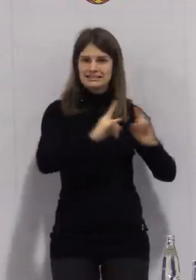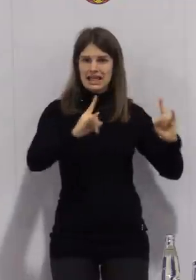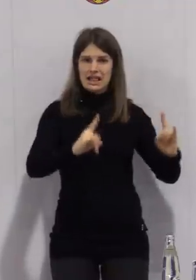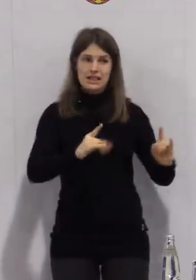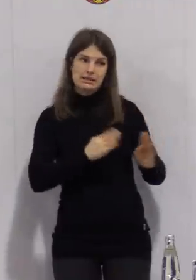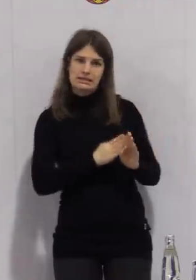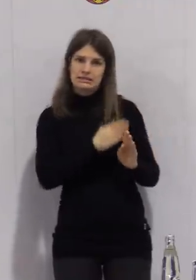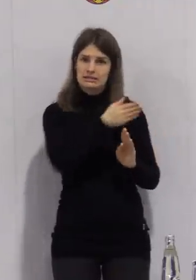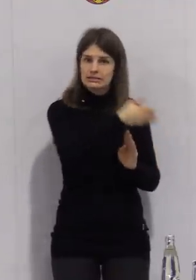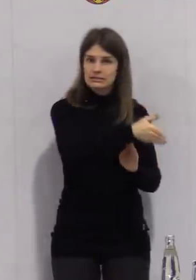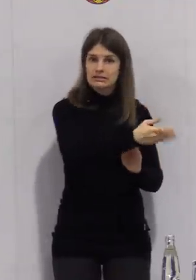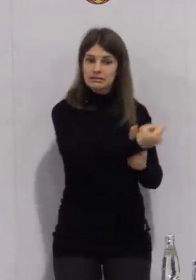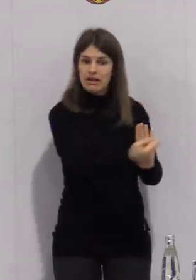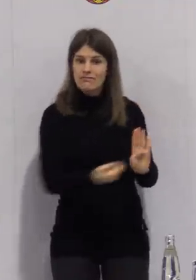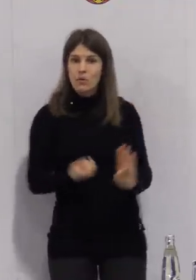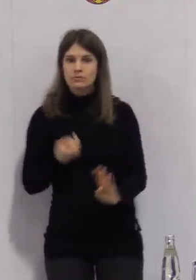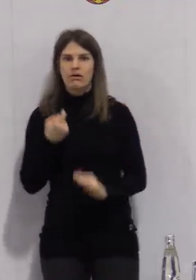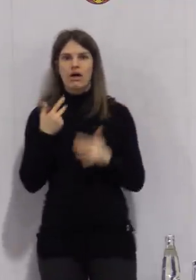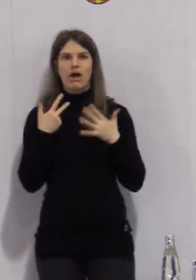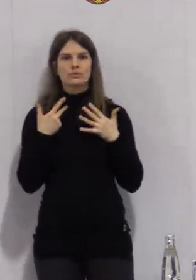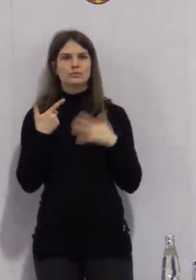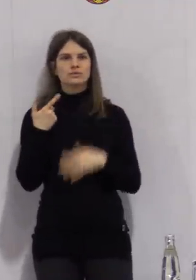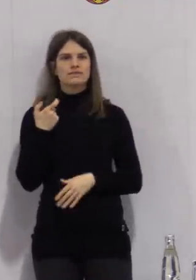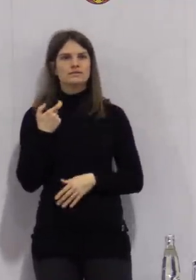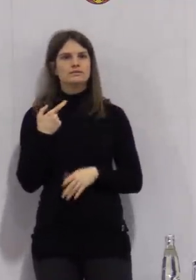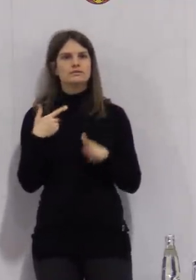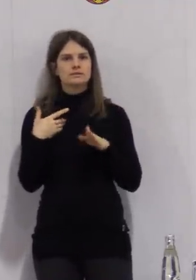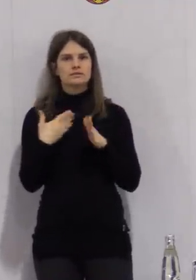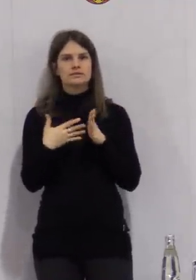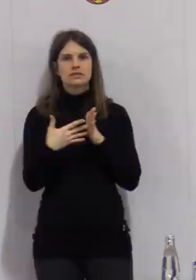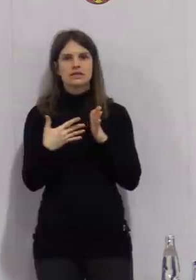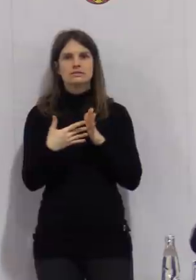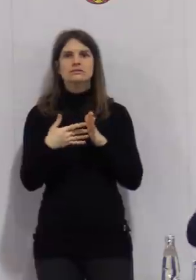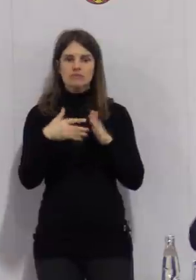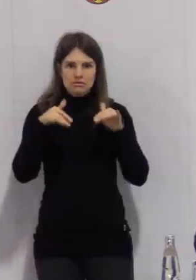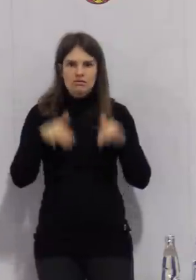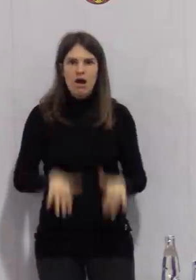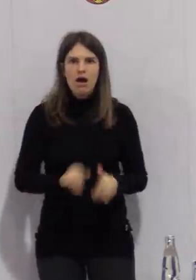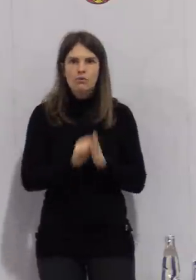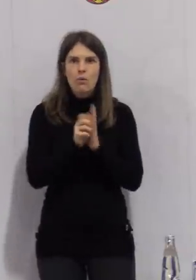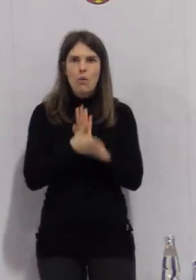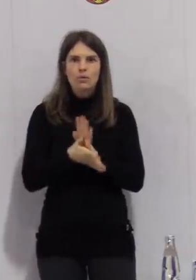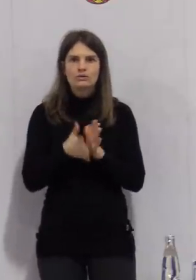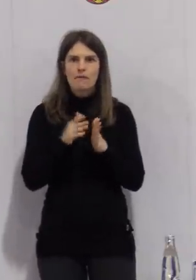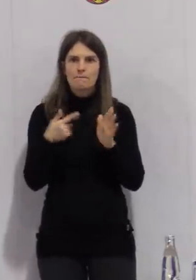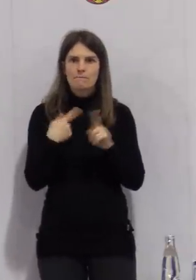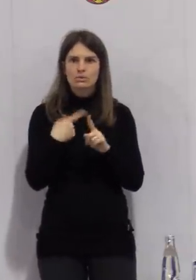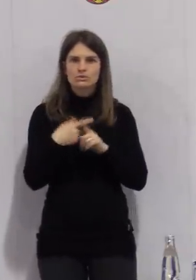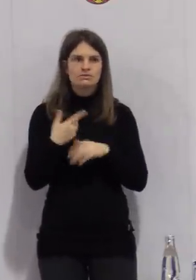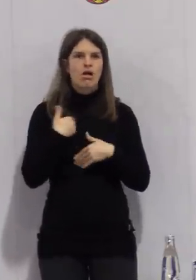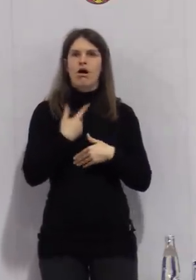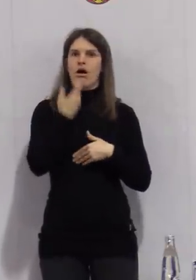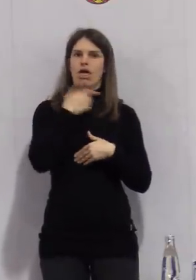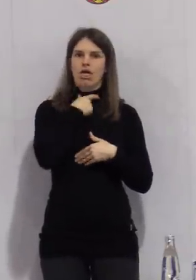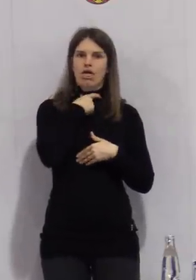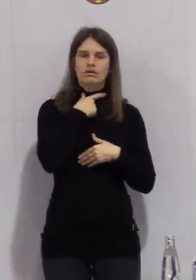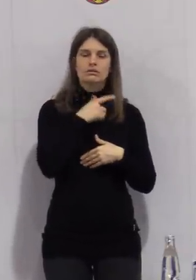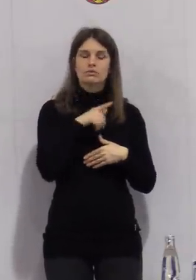28 davon wurden positiv getestet. 28 konnten wir sozusagen aus dieser anonymen Masse